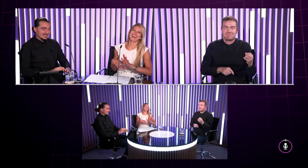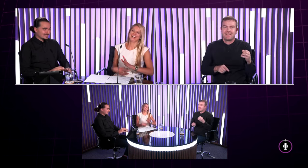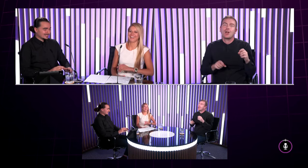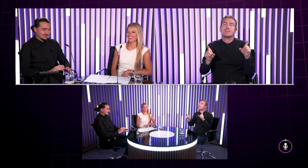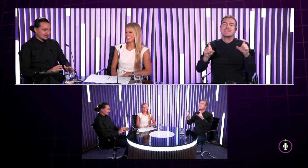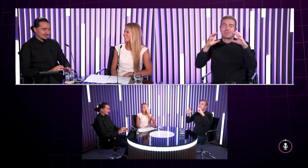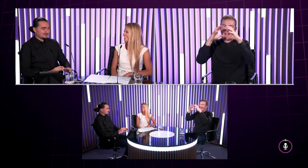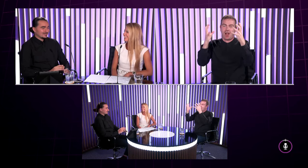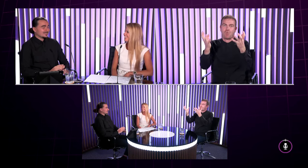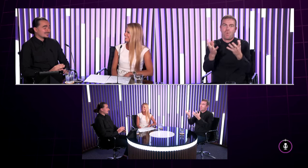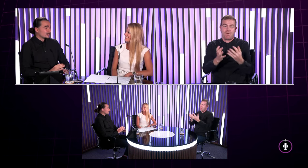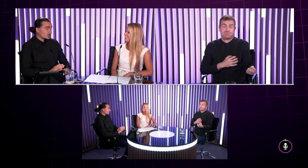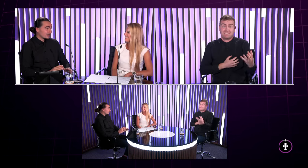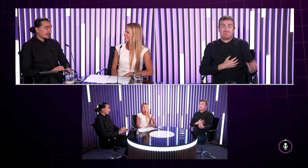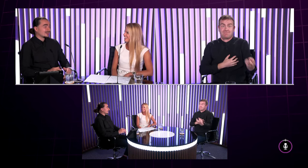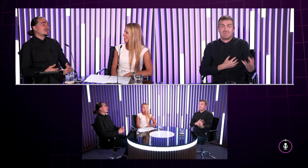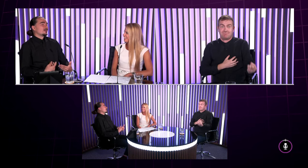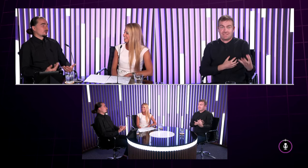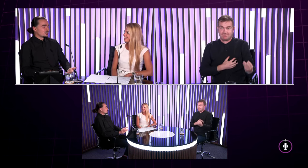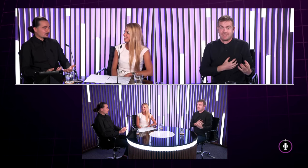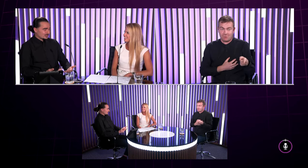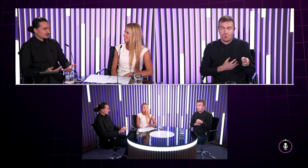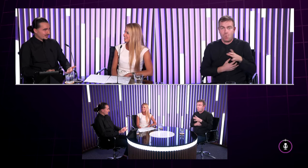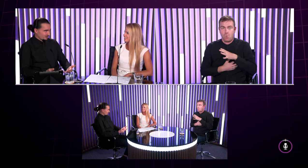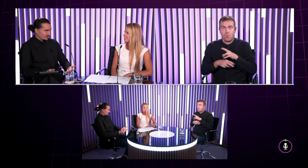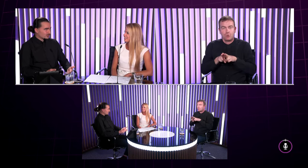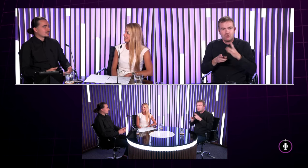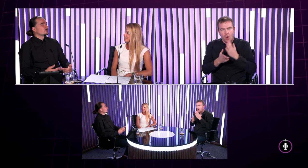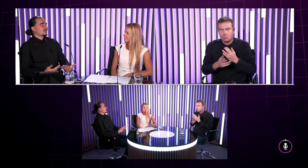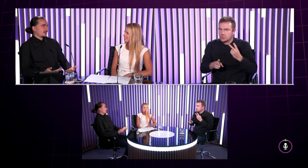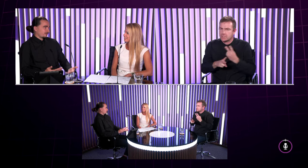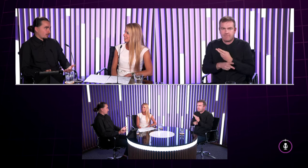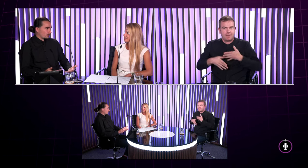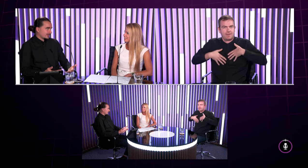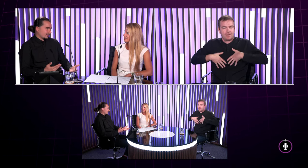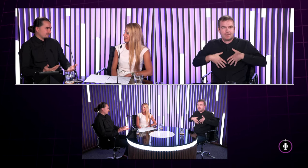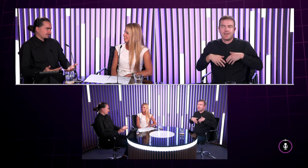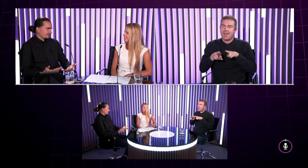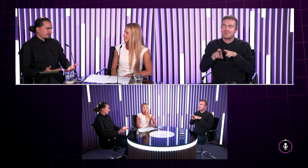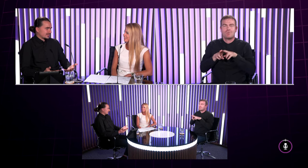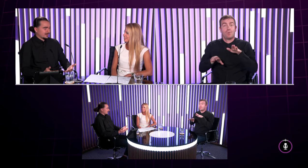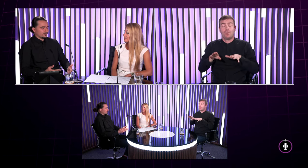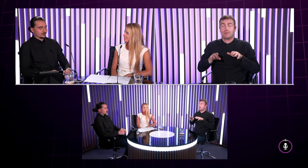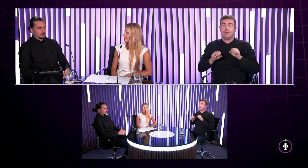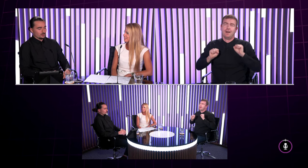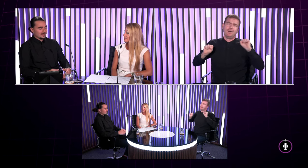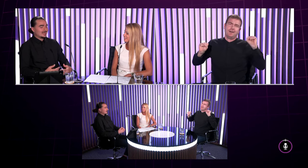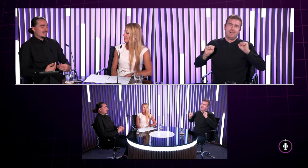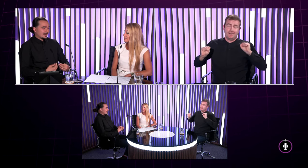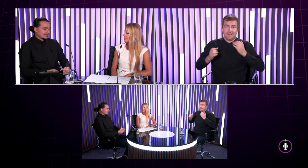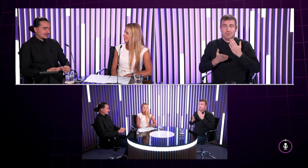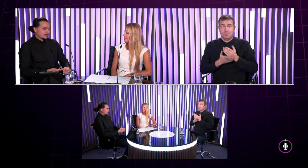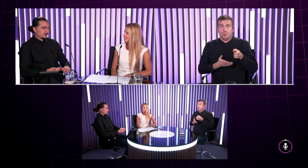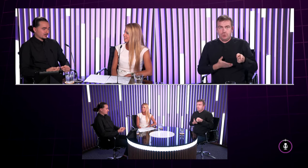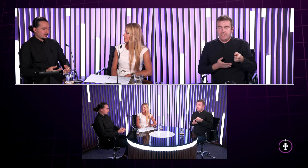diskogule jasné to je niečo neuveriteľné rodičia sú už na to zvyknutí čiže oni sa zobudia v pohode a vedia ako fungovať